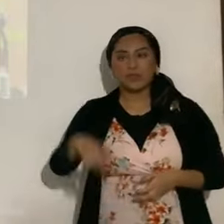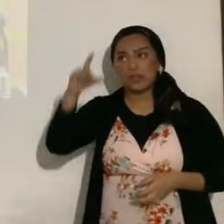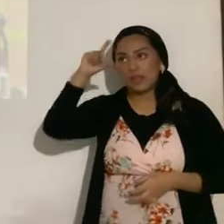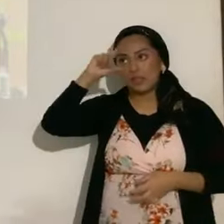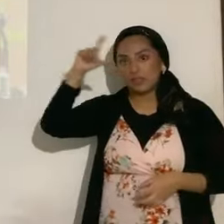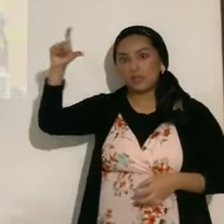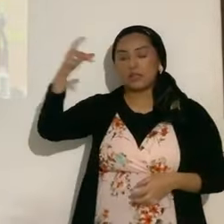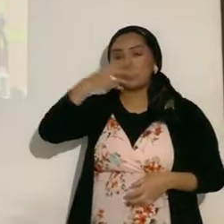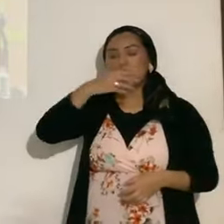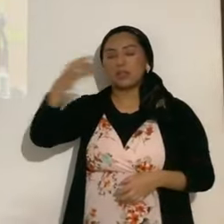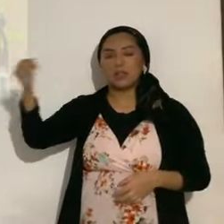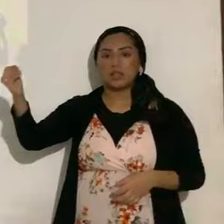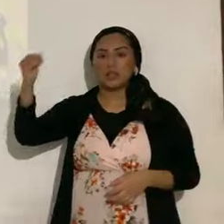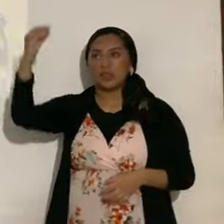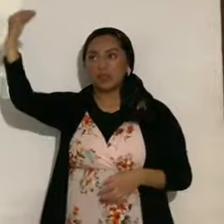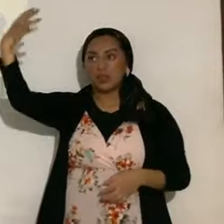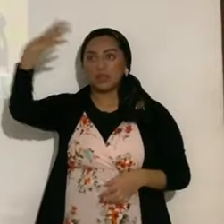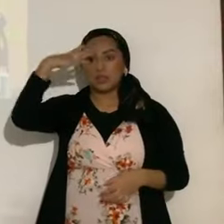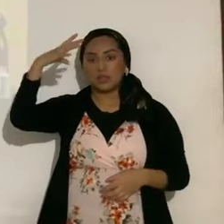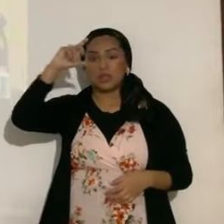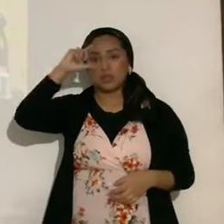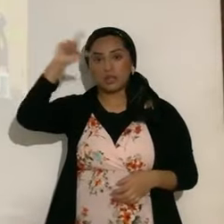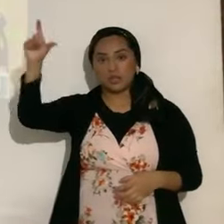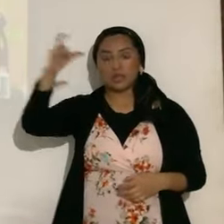sol, atención a esto, la luna y el sol,